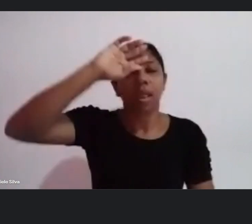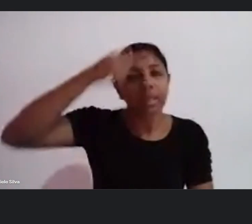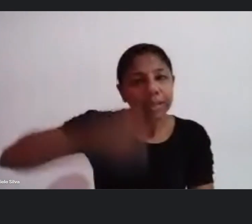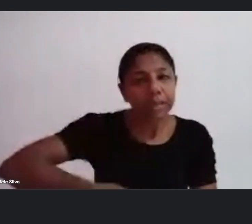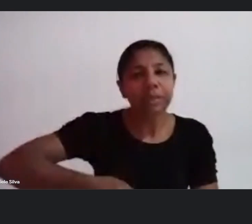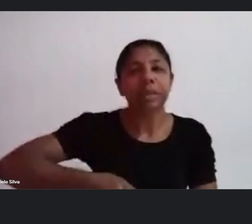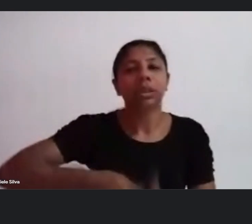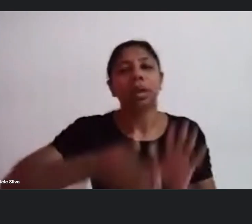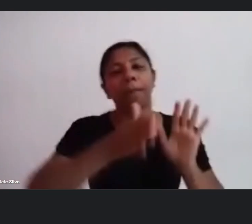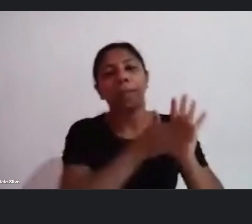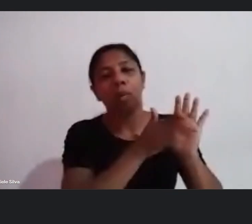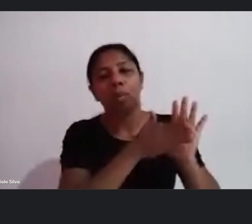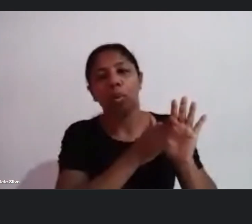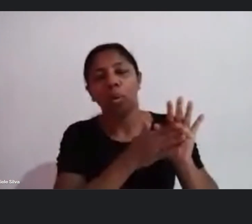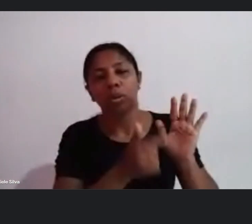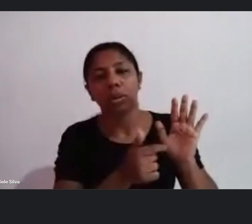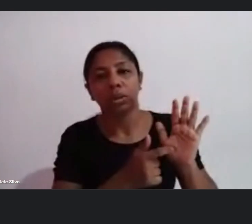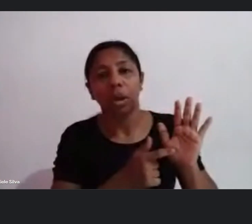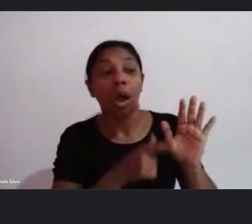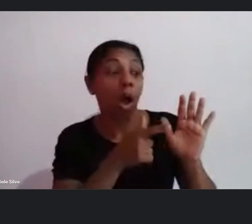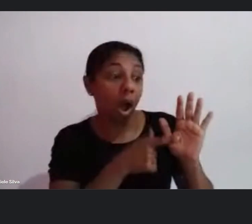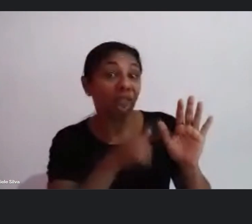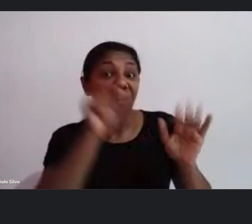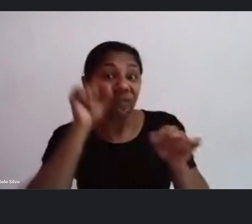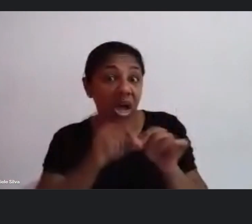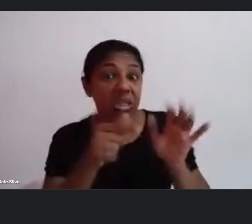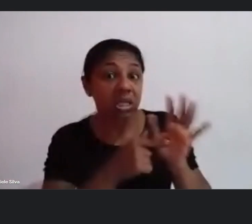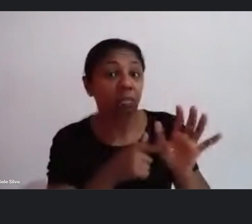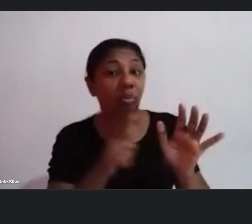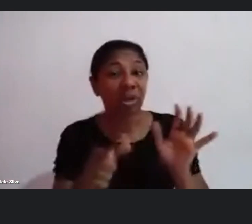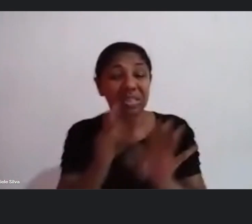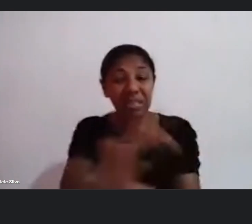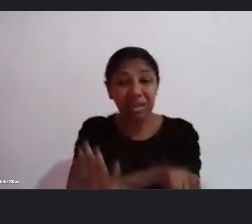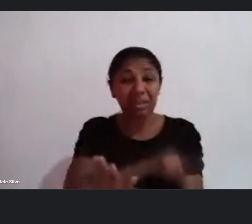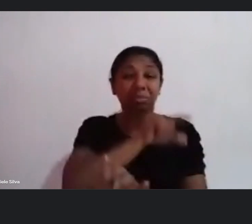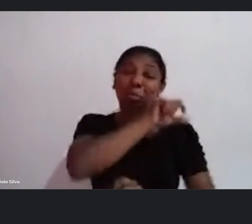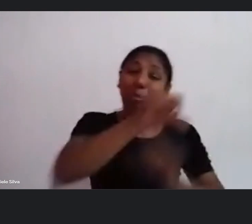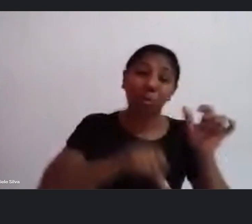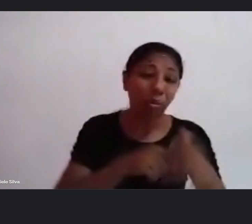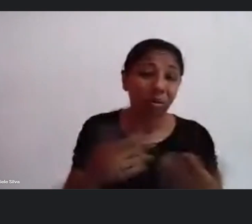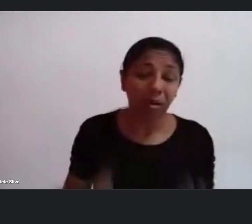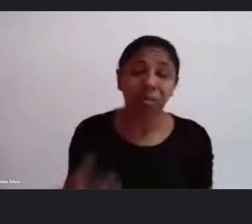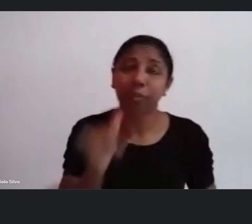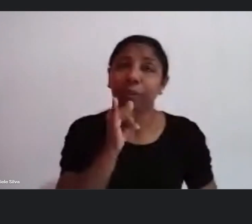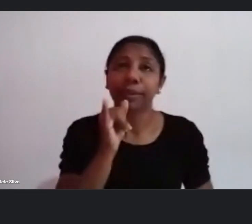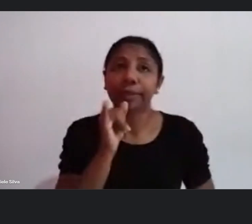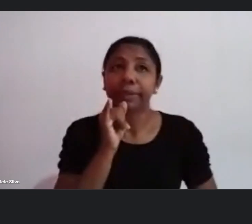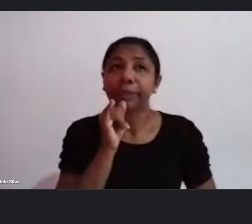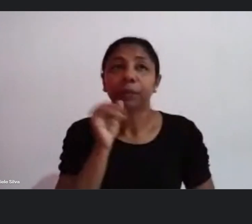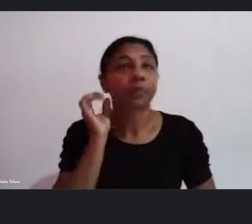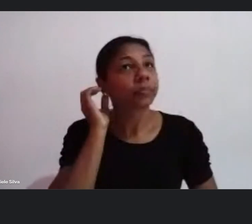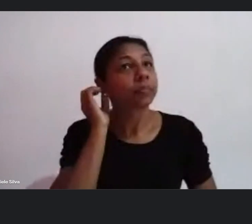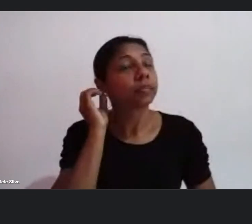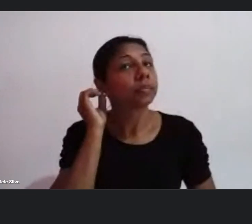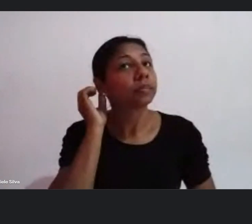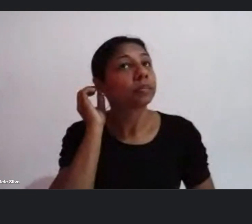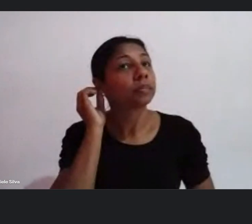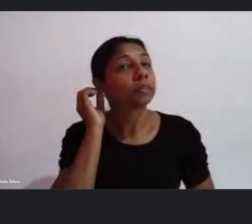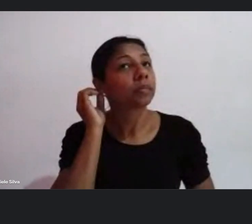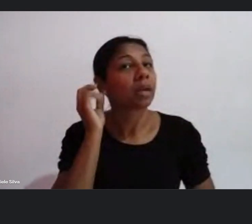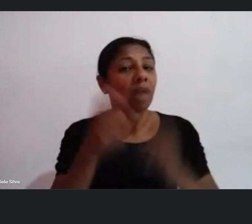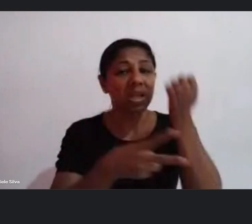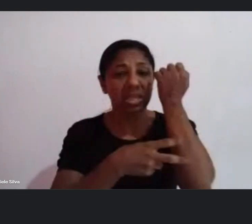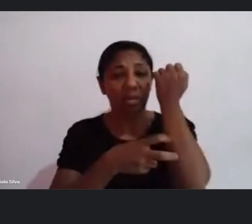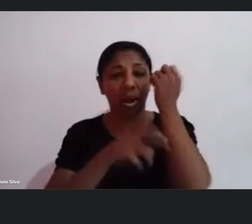porque a gente pode dizer que vai fazer tal coisa e depois mudar por exemplo quando teve a vinda do Mico no Sebrae foi